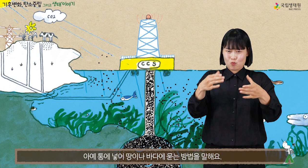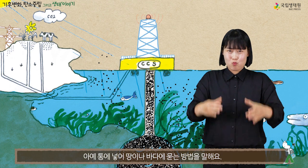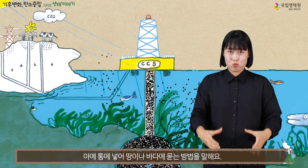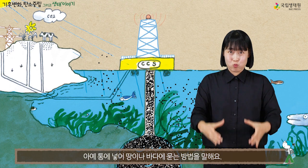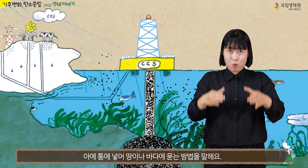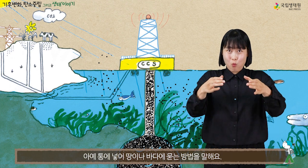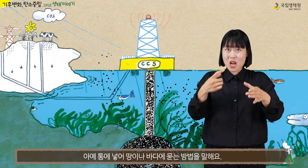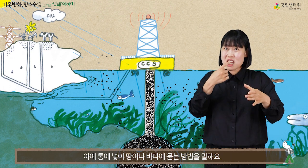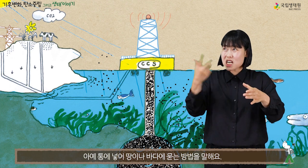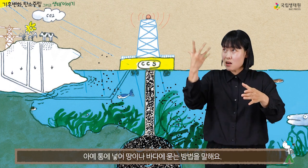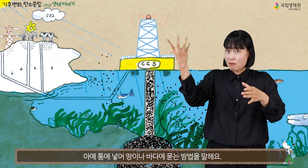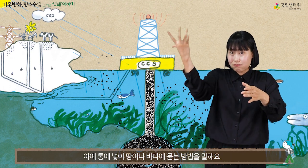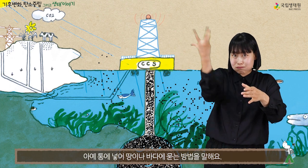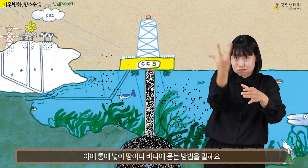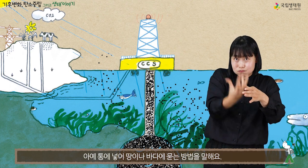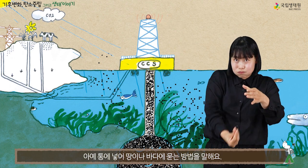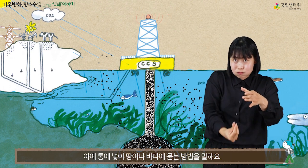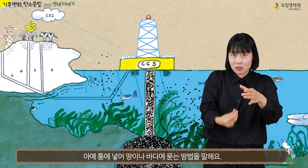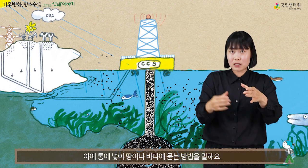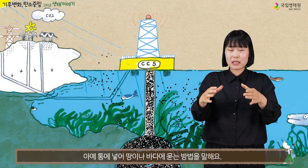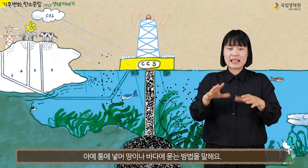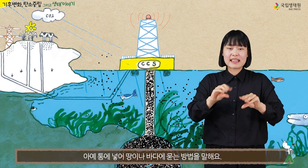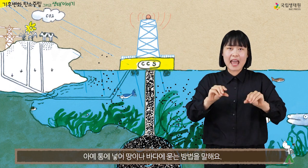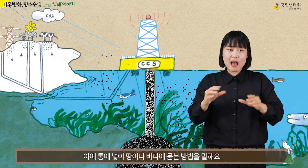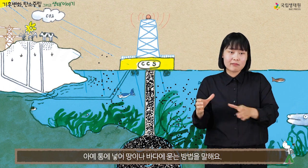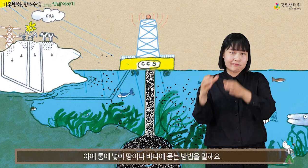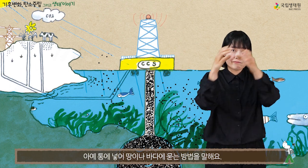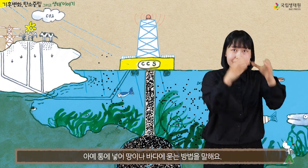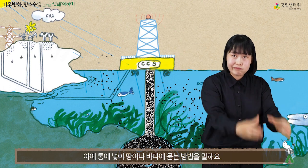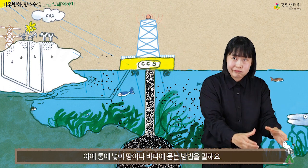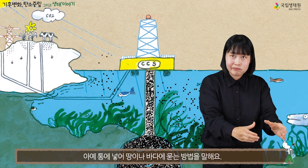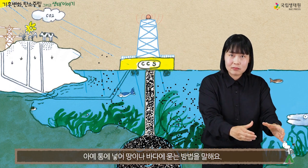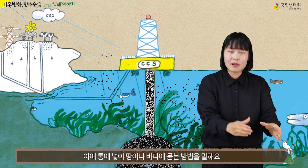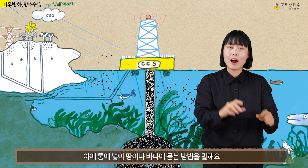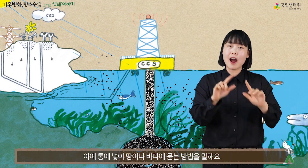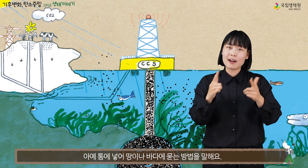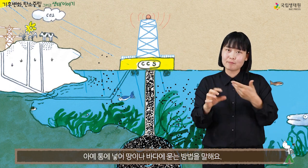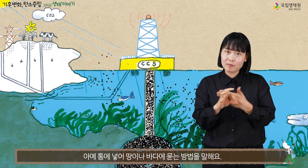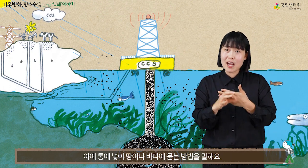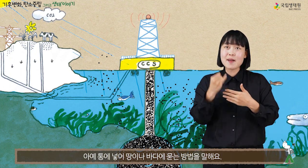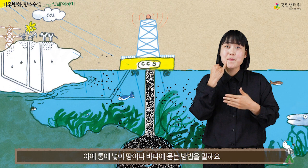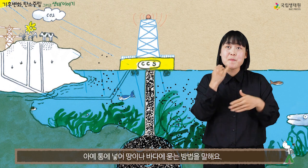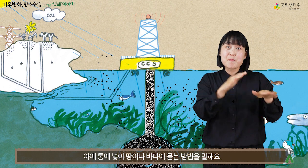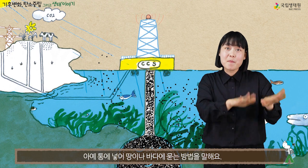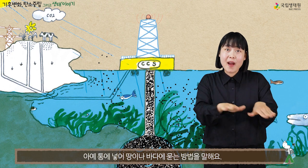아예 통에 넣어 땅이나 바다에 묻는 방법을 말해요.